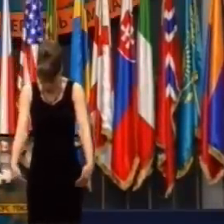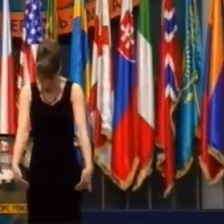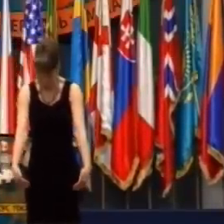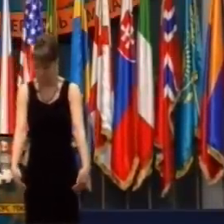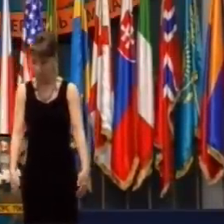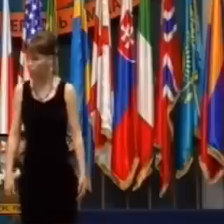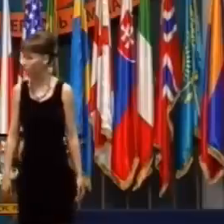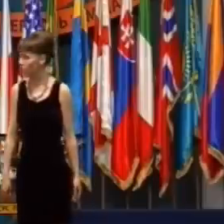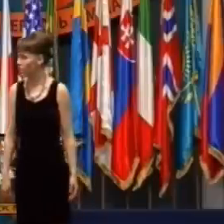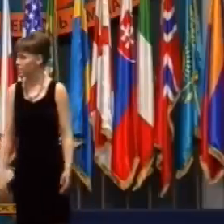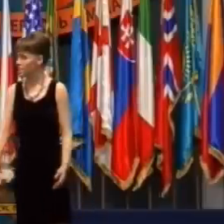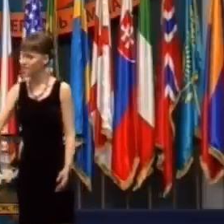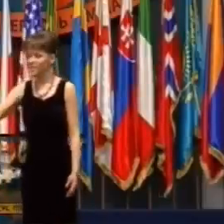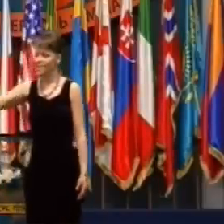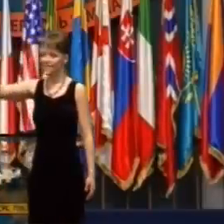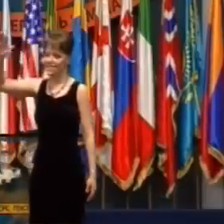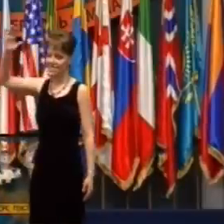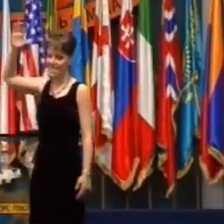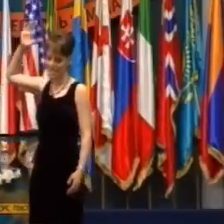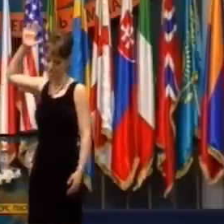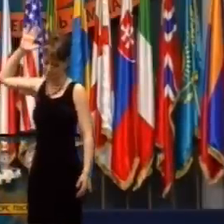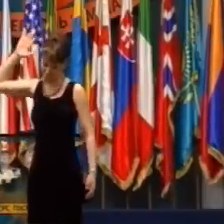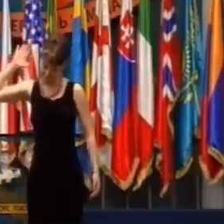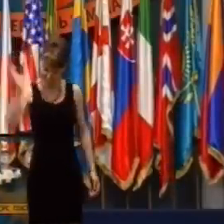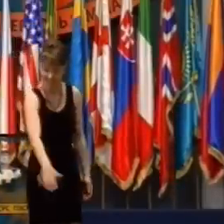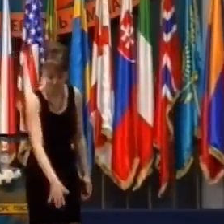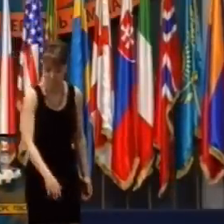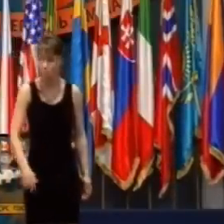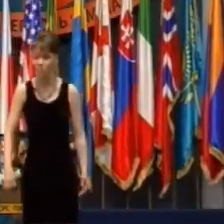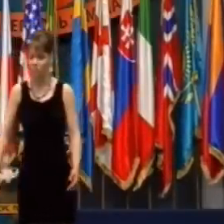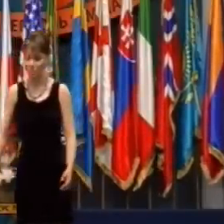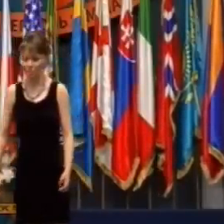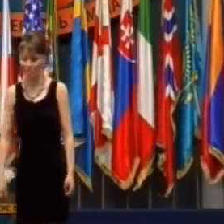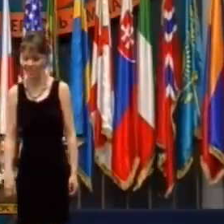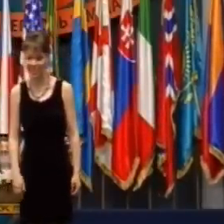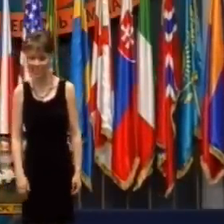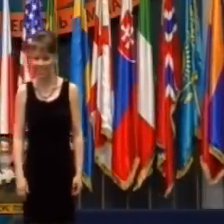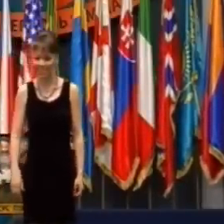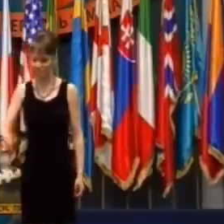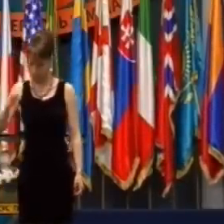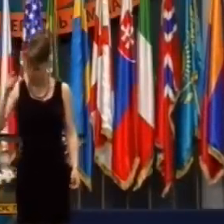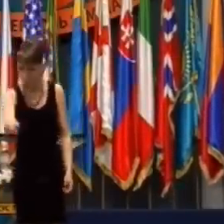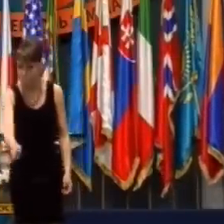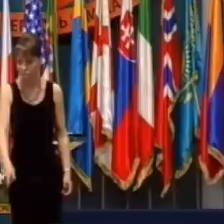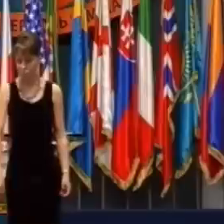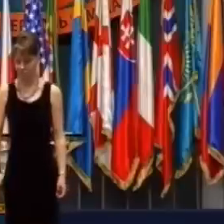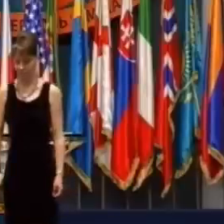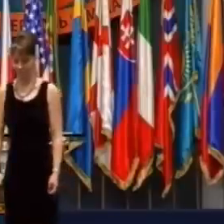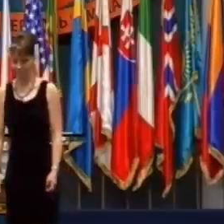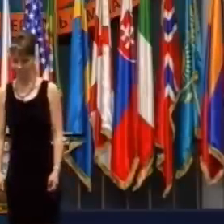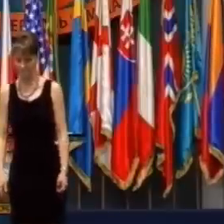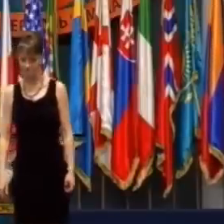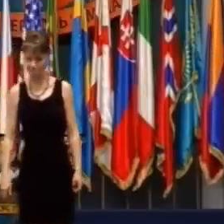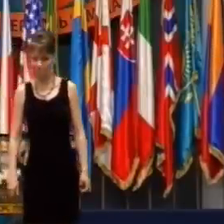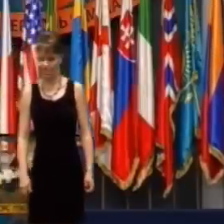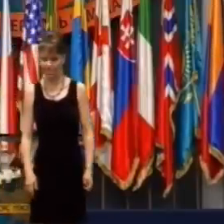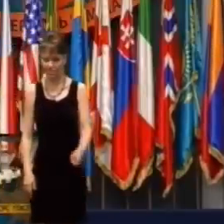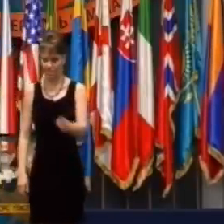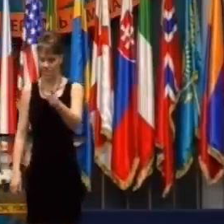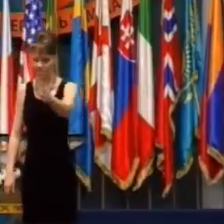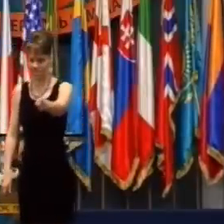posúval vpred. Tresol som mu po kapote, namieril som na ňo ukazovákom